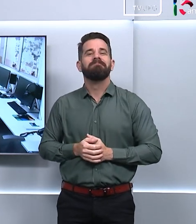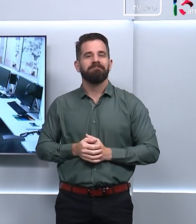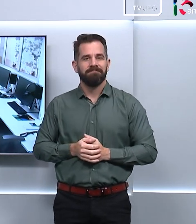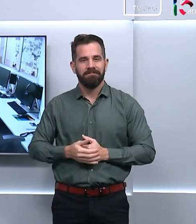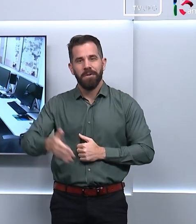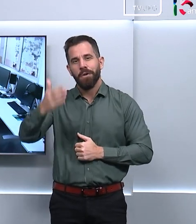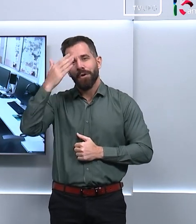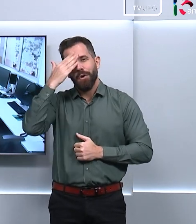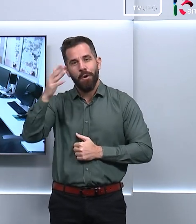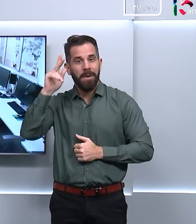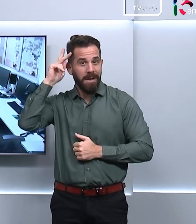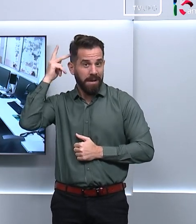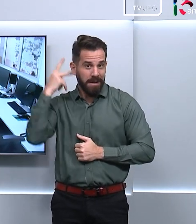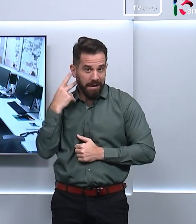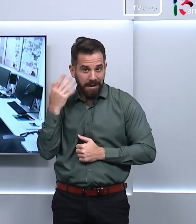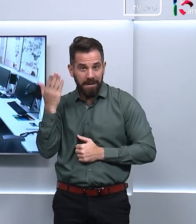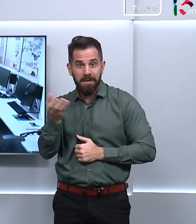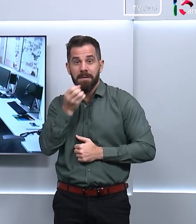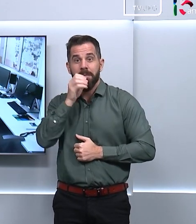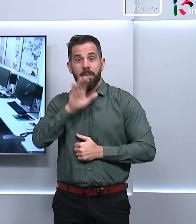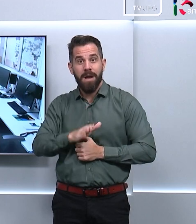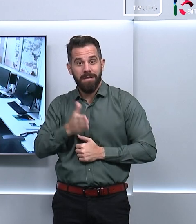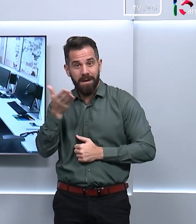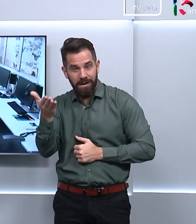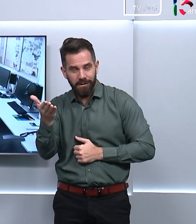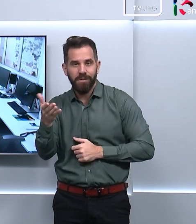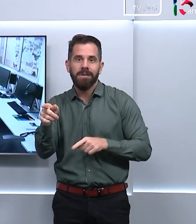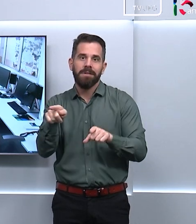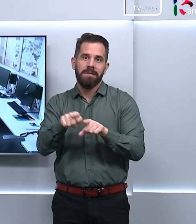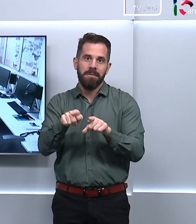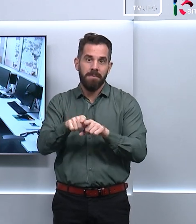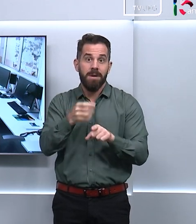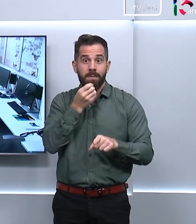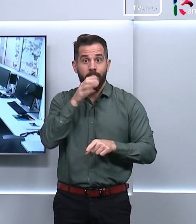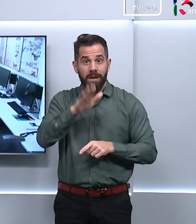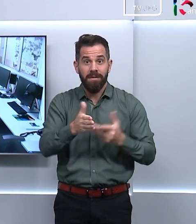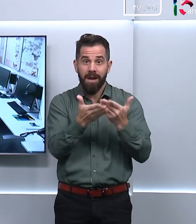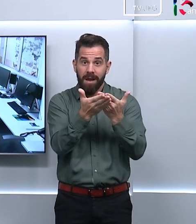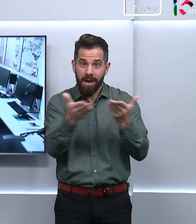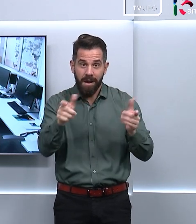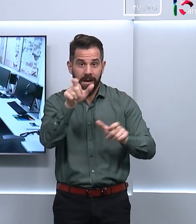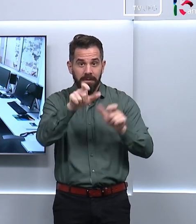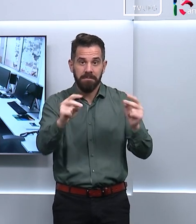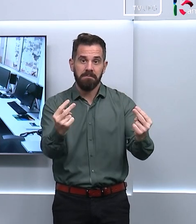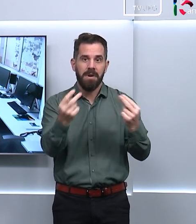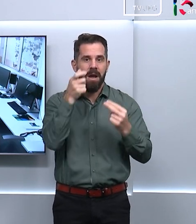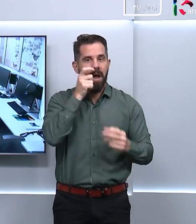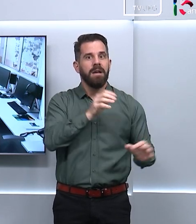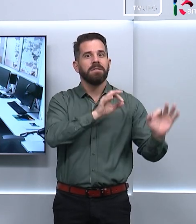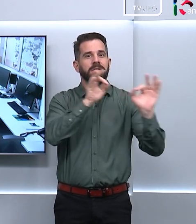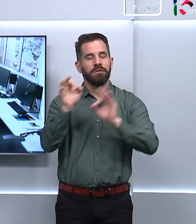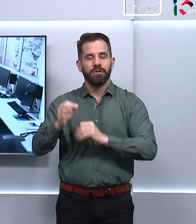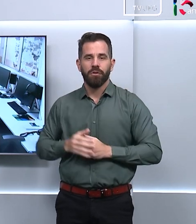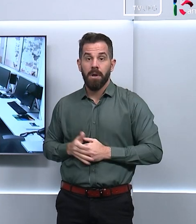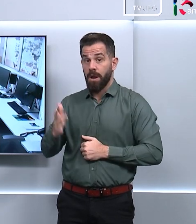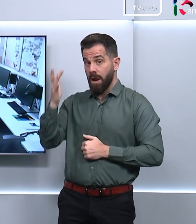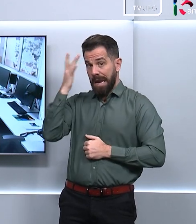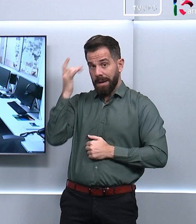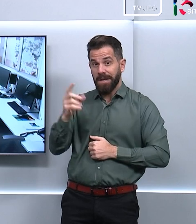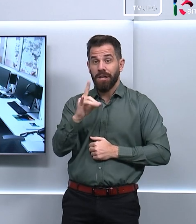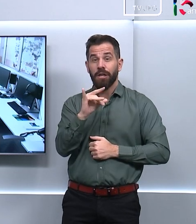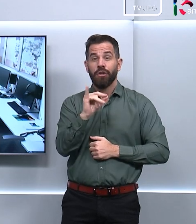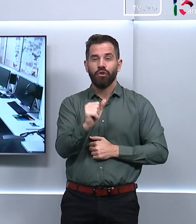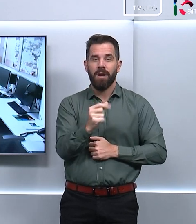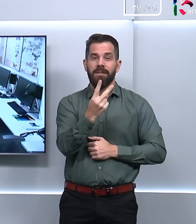Obrigada, boa tarde para você. E boa tarde para você que nos assiste aqui no Conexões. Amanhã, dia 25